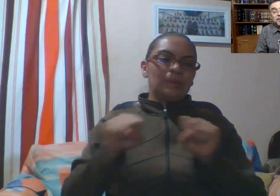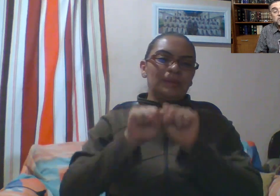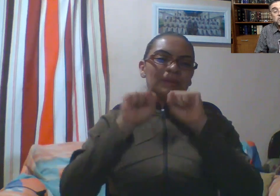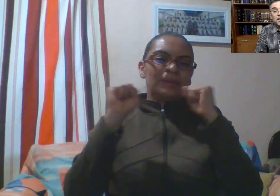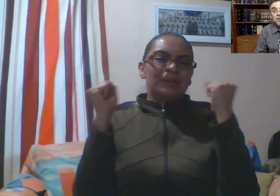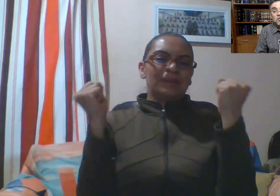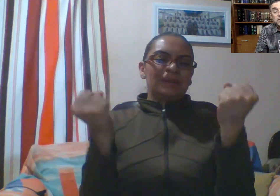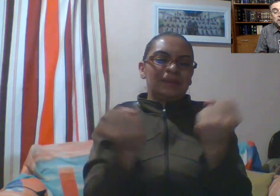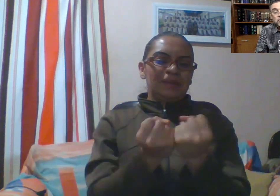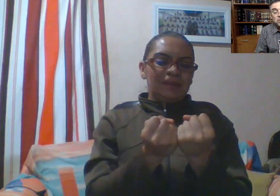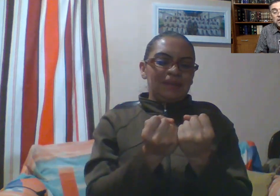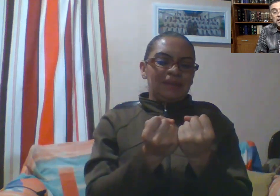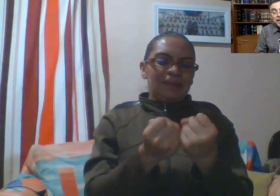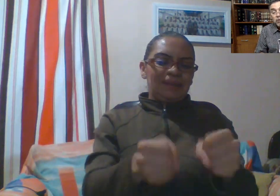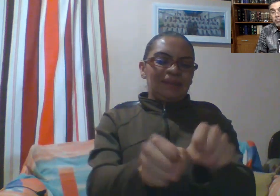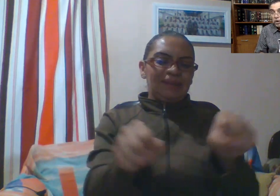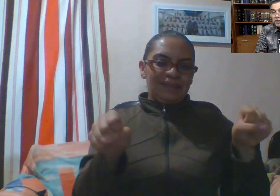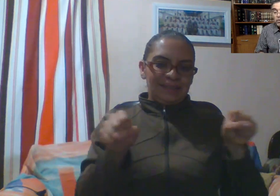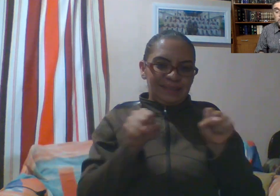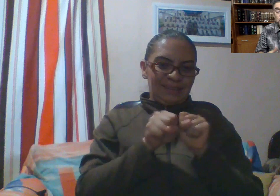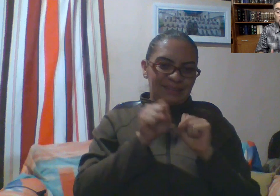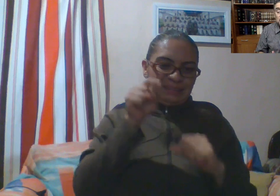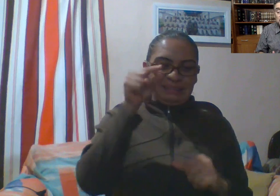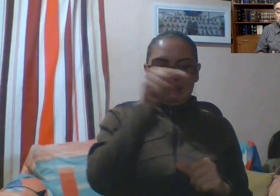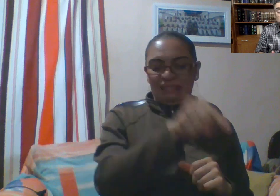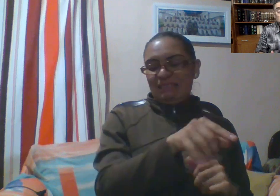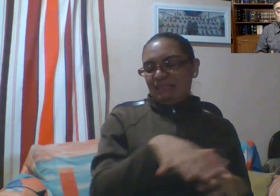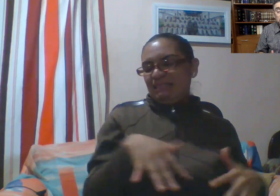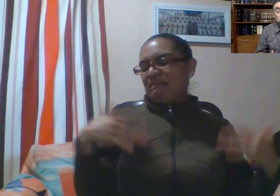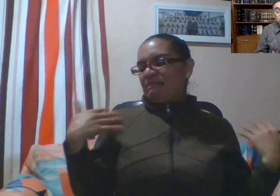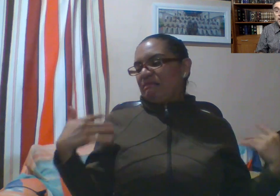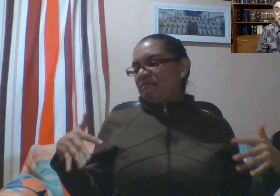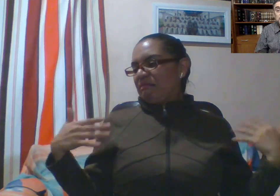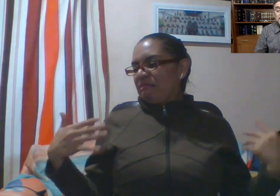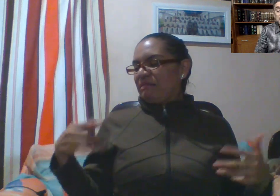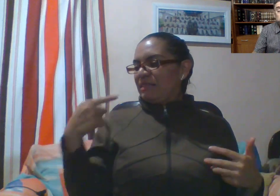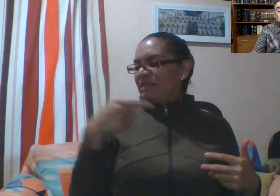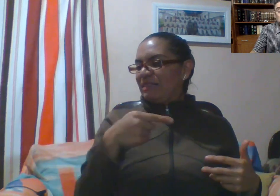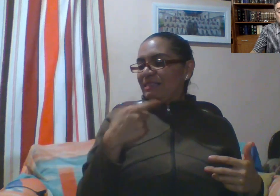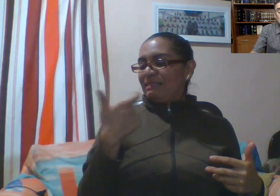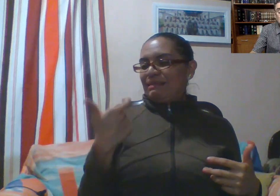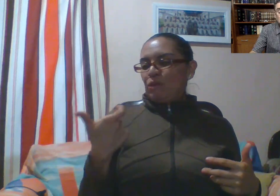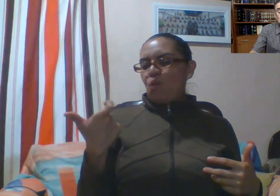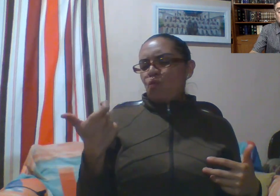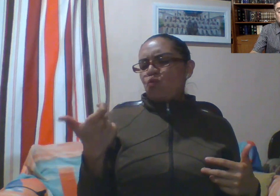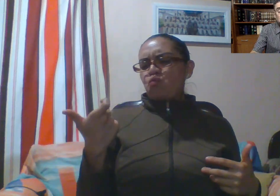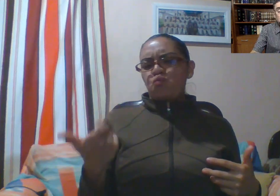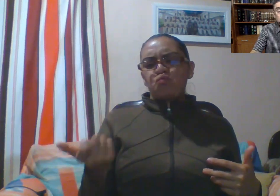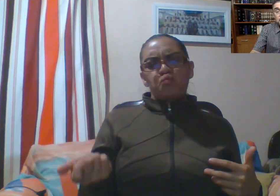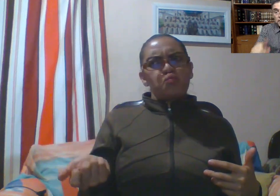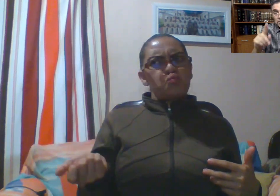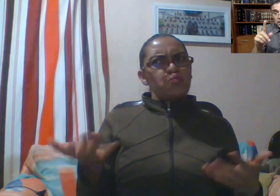extorsionar a los hebreos. Era un político importante y un hombre económicamente poderoso. Sin embargo,